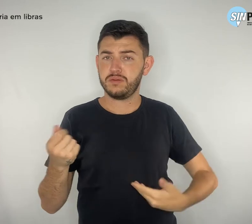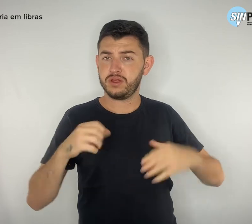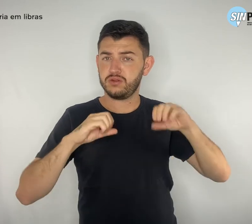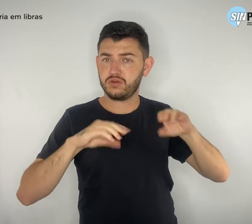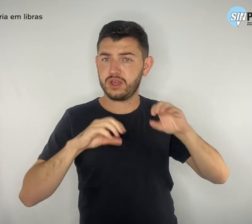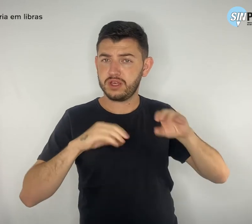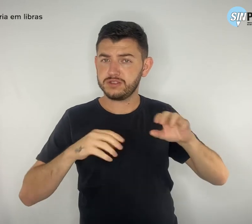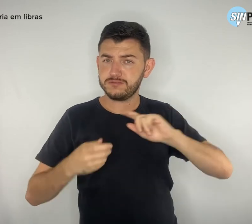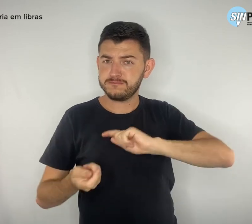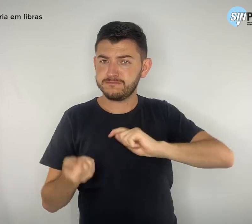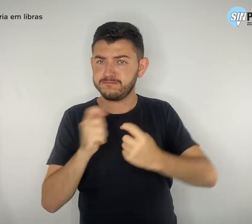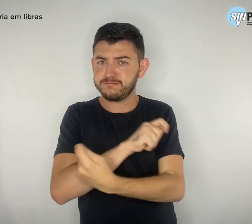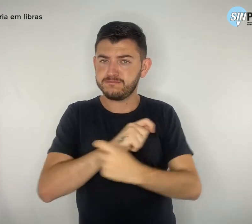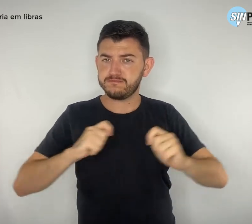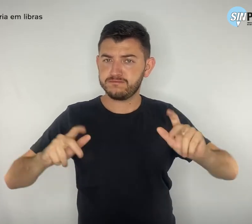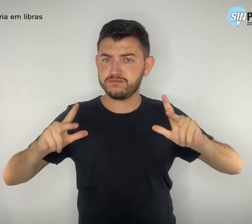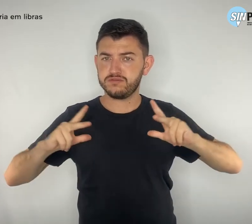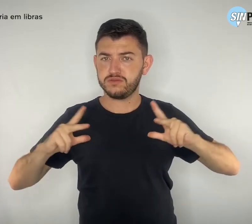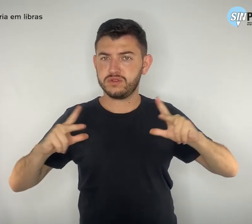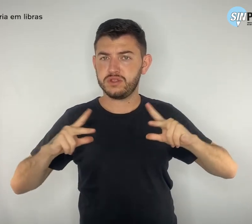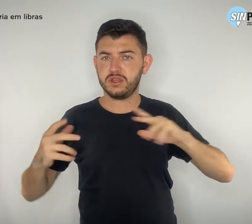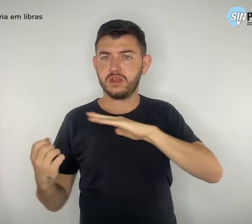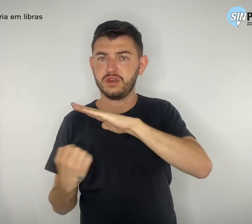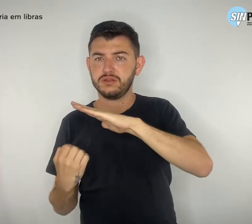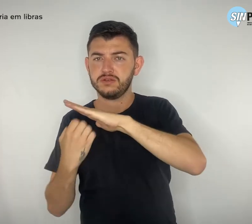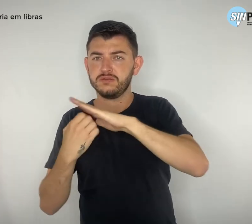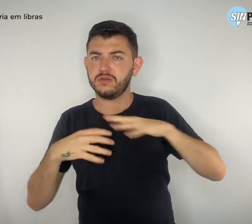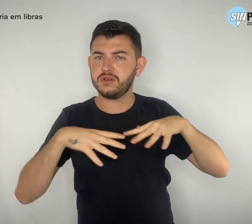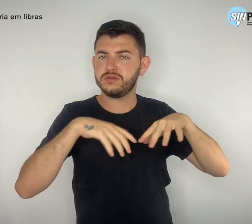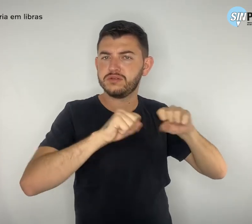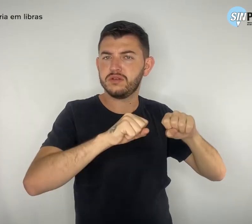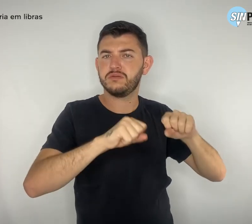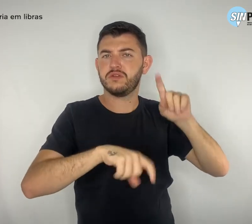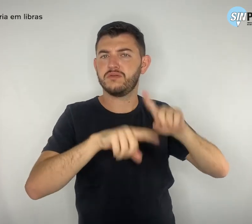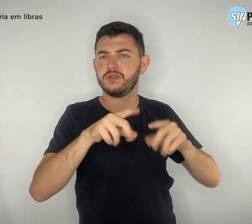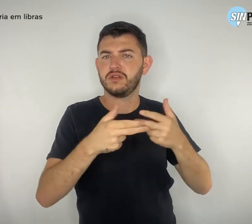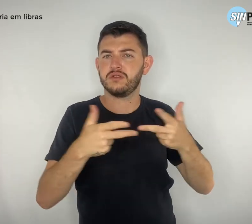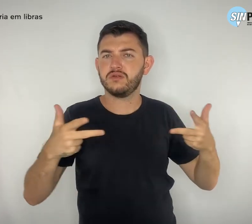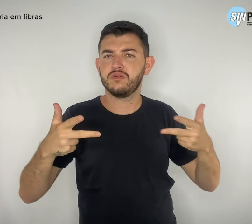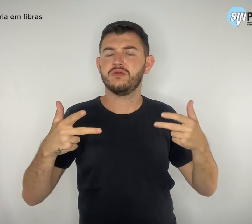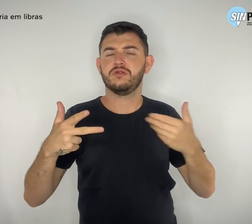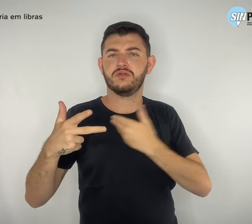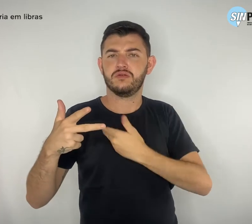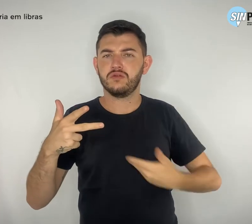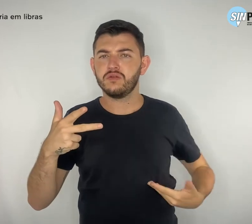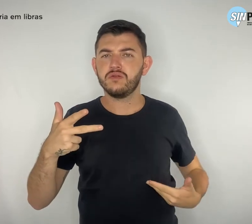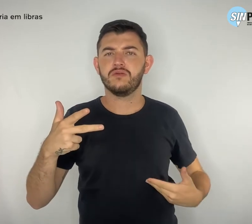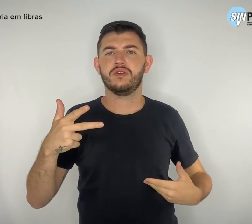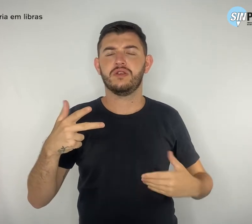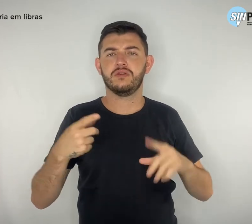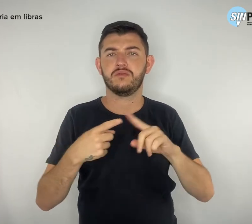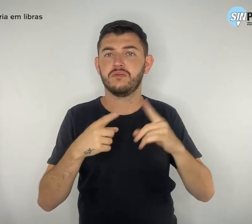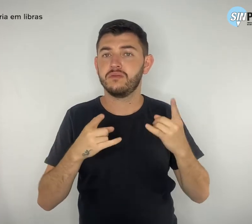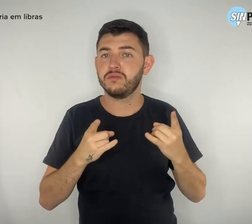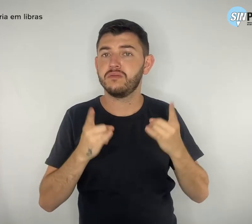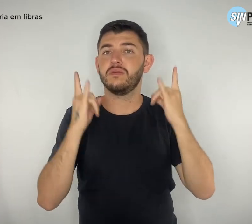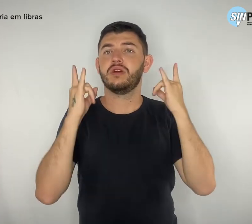o setor privado, se apropriar dos equipamentos públicos, como os prédios, os objetos